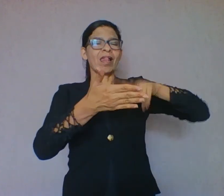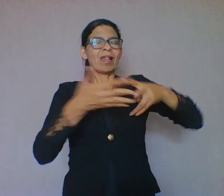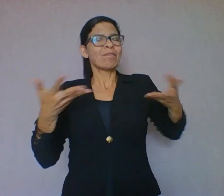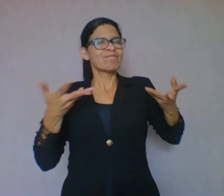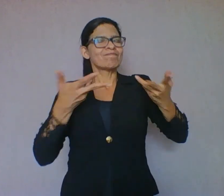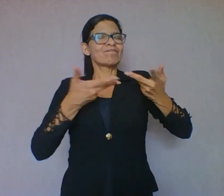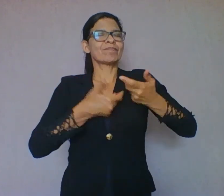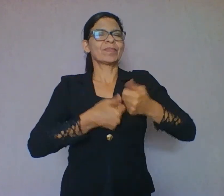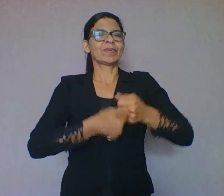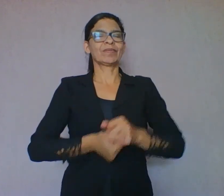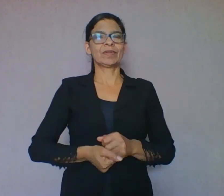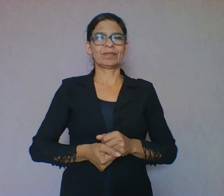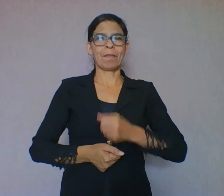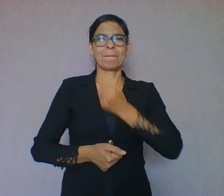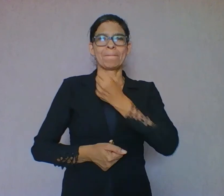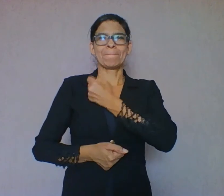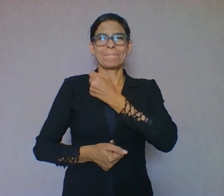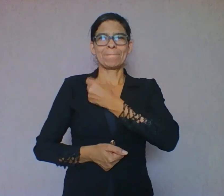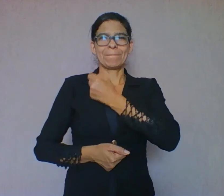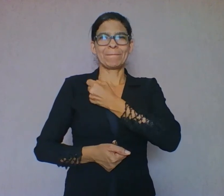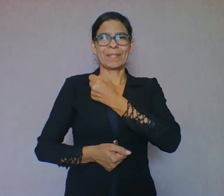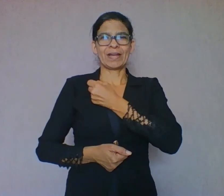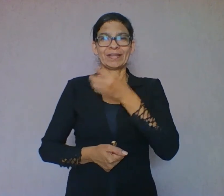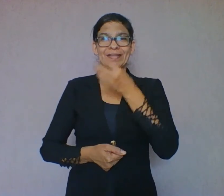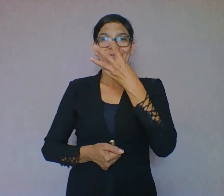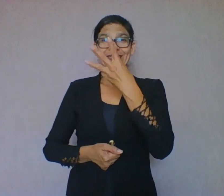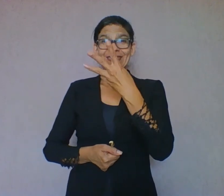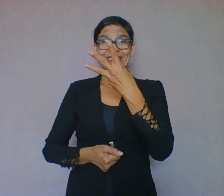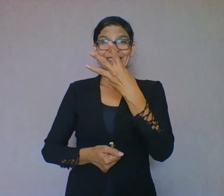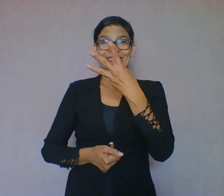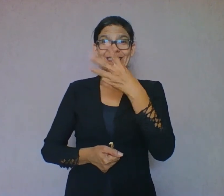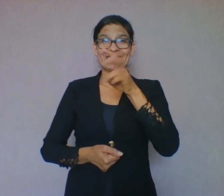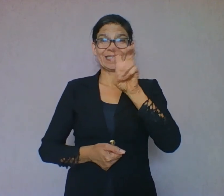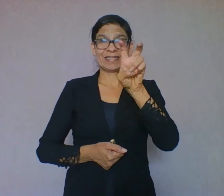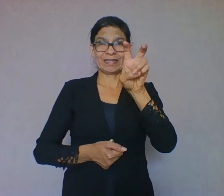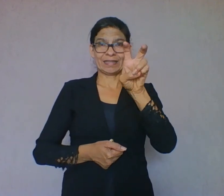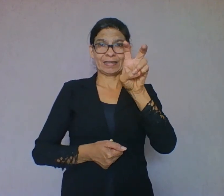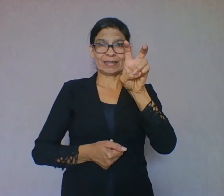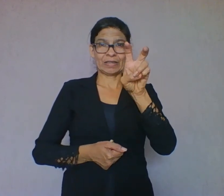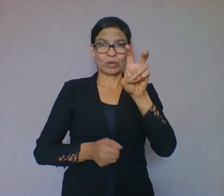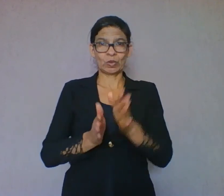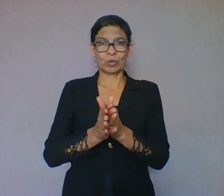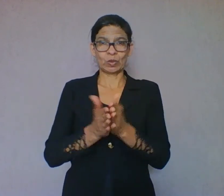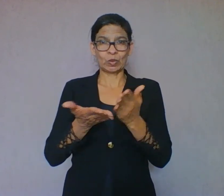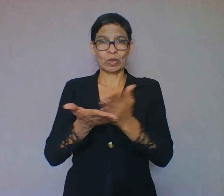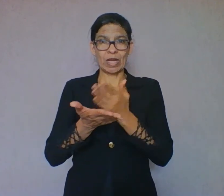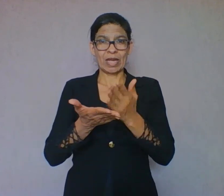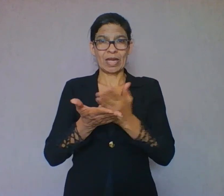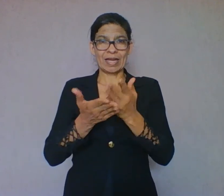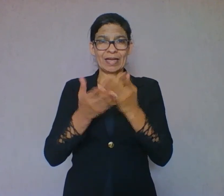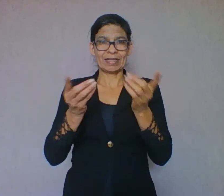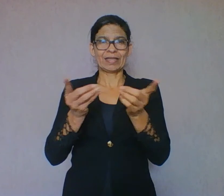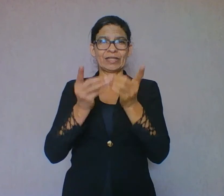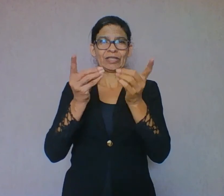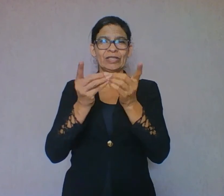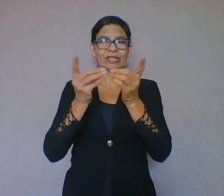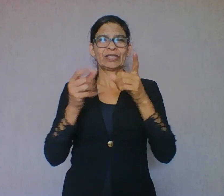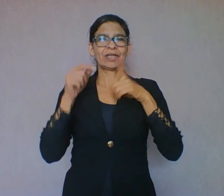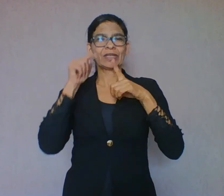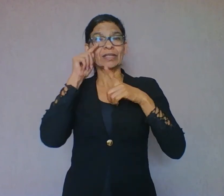didático, há uma figura de uma anatomia de um leitor. A figura traz a anatomia de um